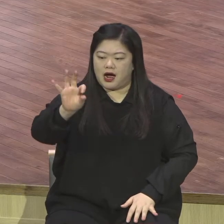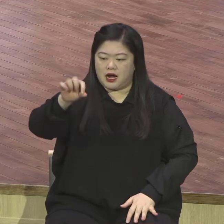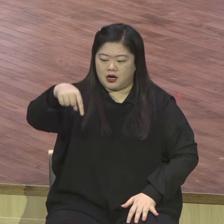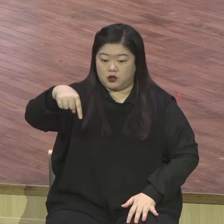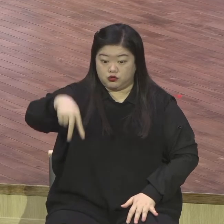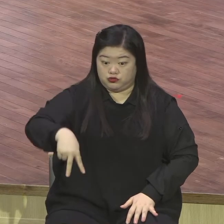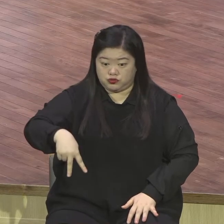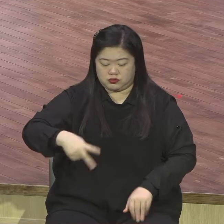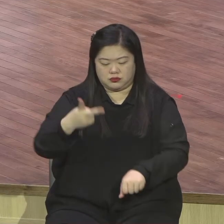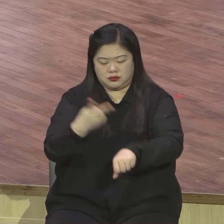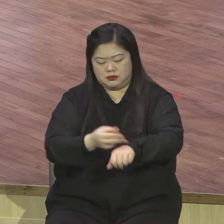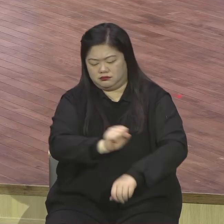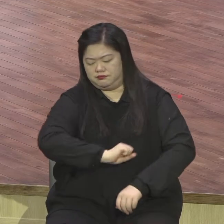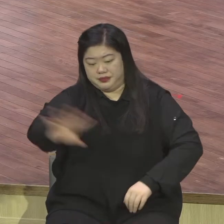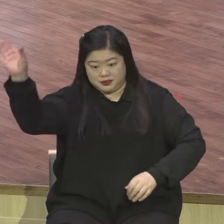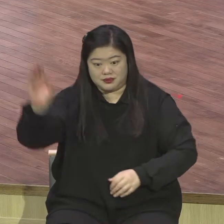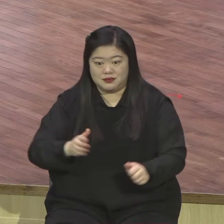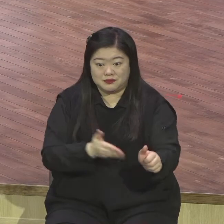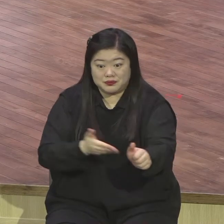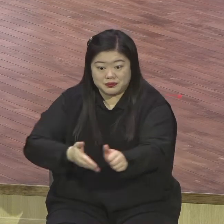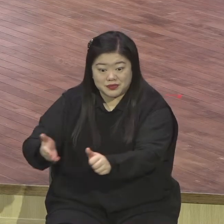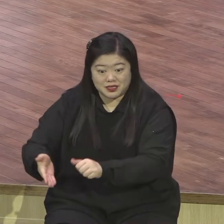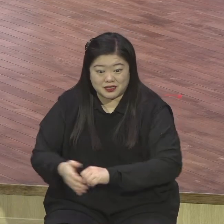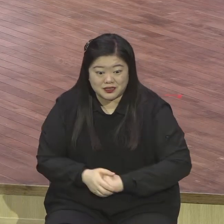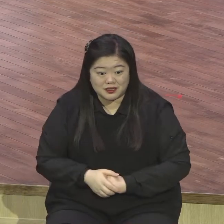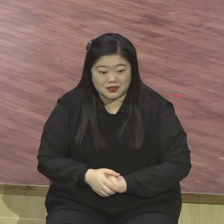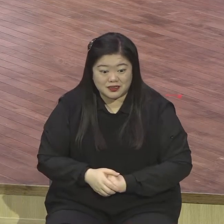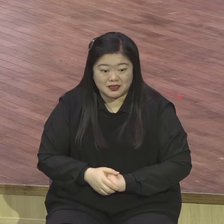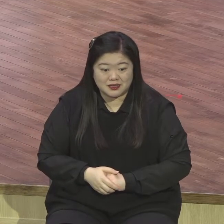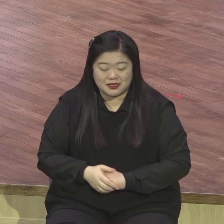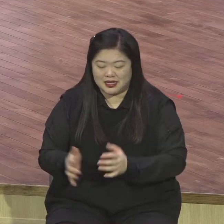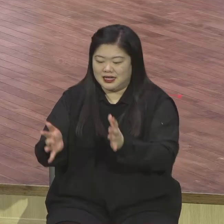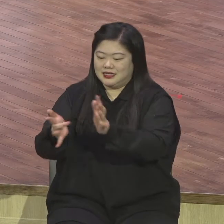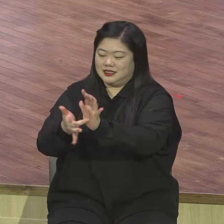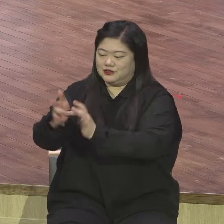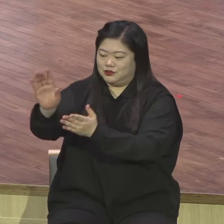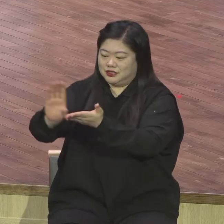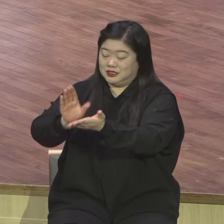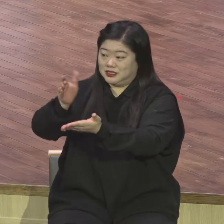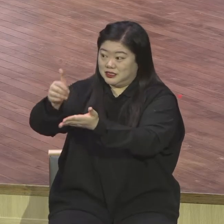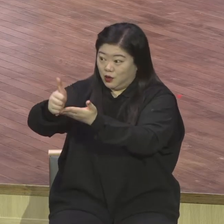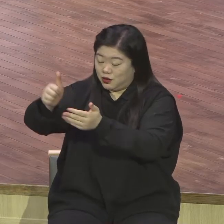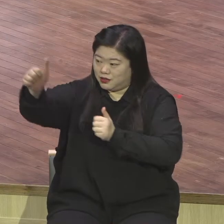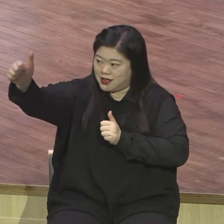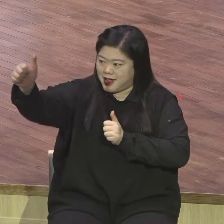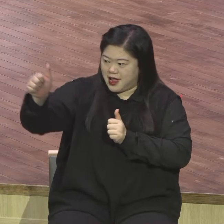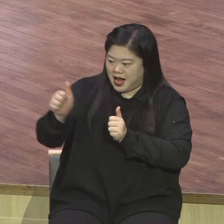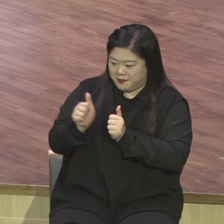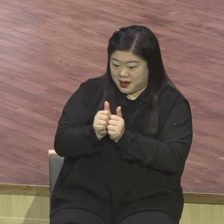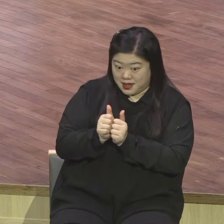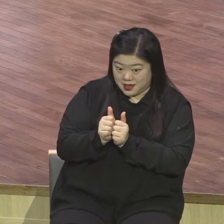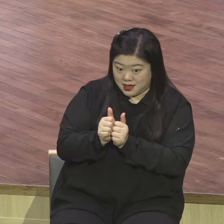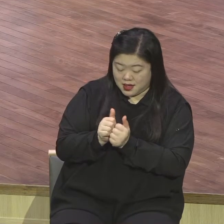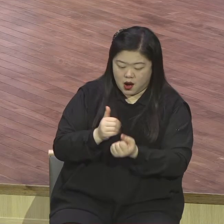예수 그리스도 참으로 그 이름의 거세를 가지고 나를 넘으셔야 돼요